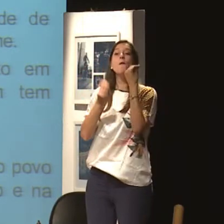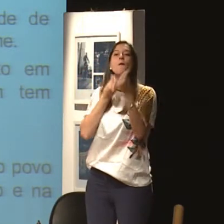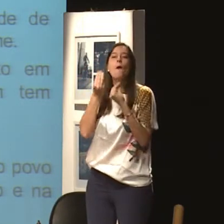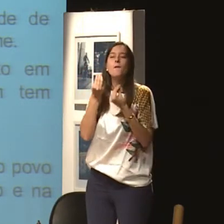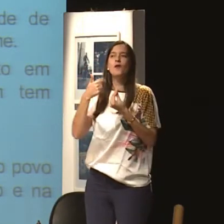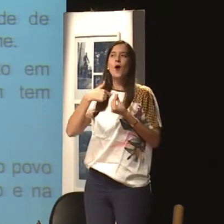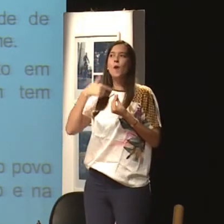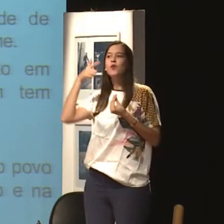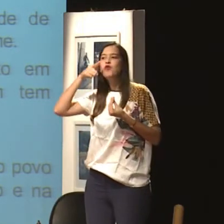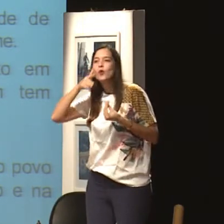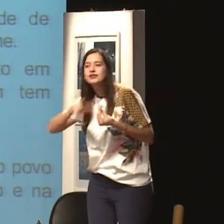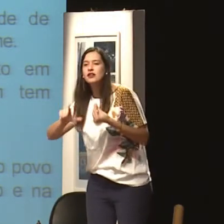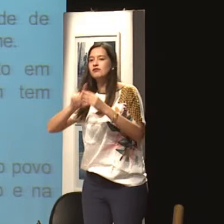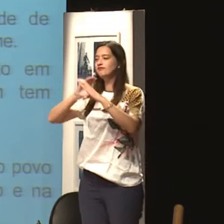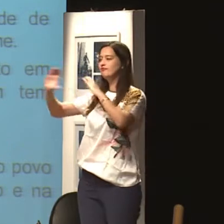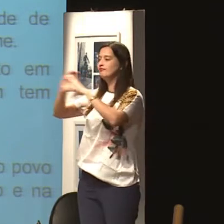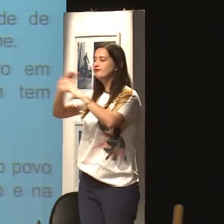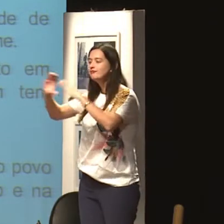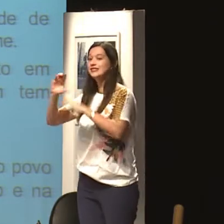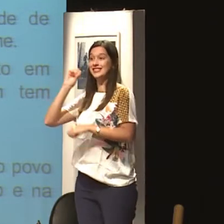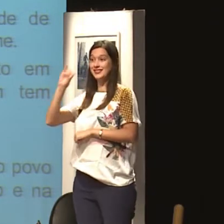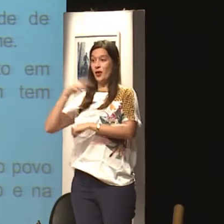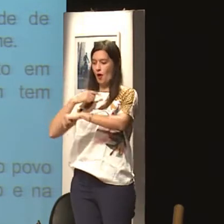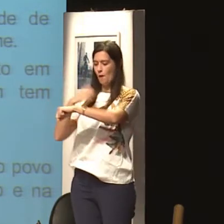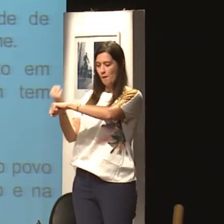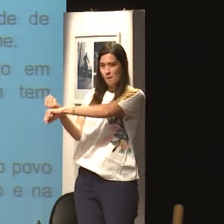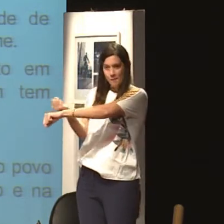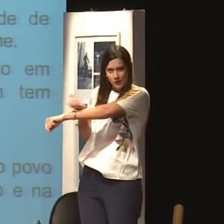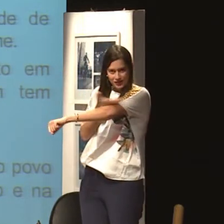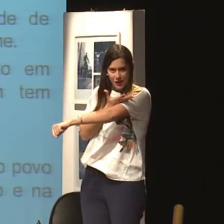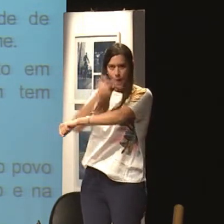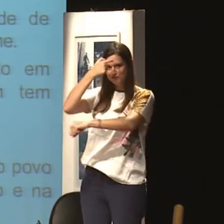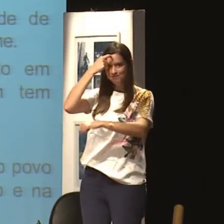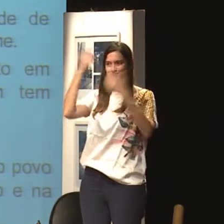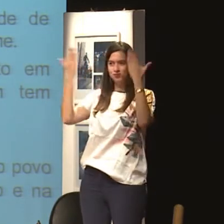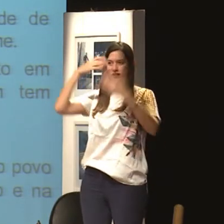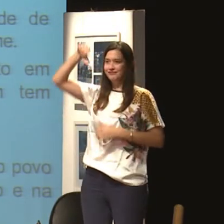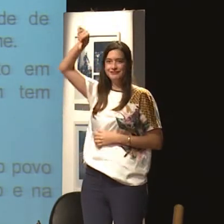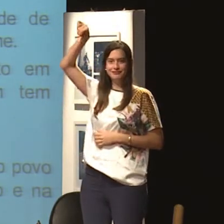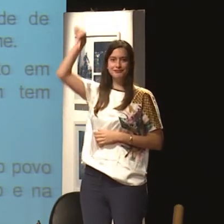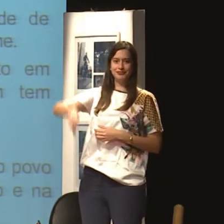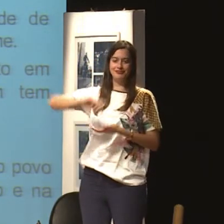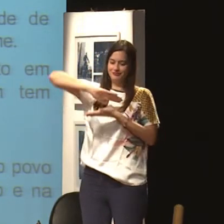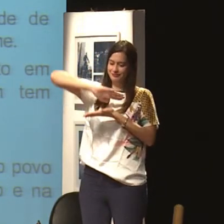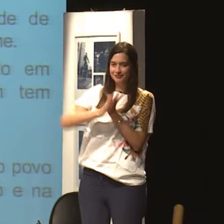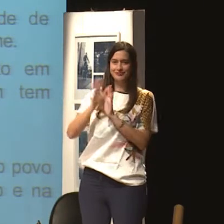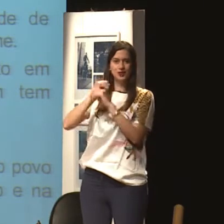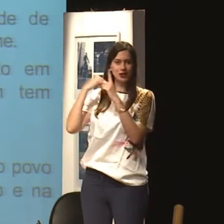sofre muito com essa questão de não conseguir se comunicar claramente, né. E, por